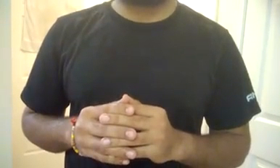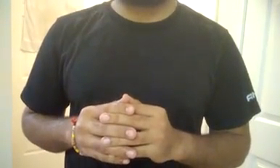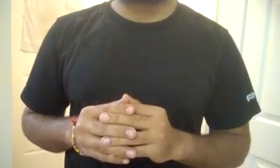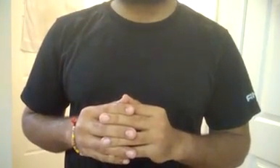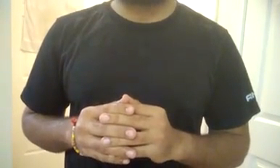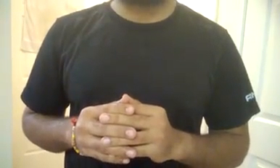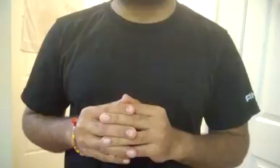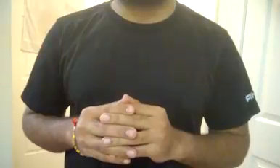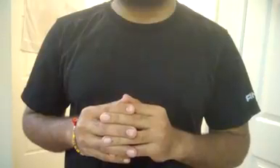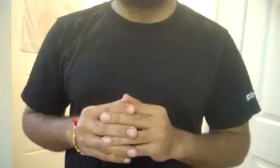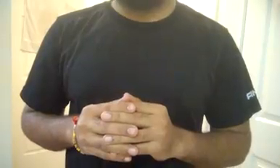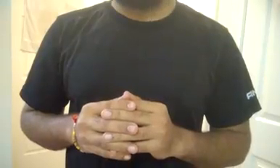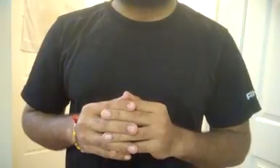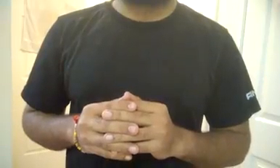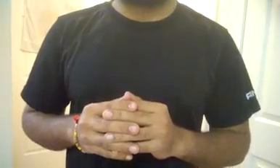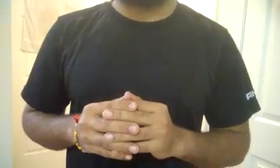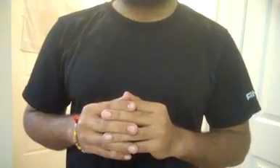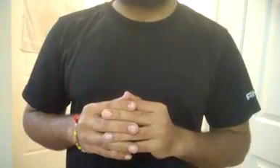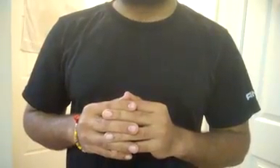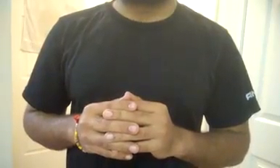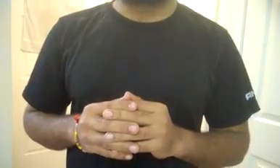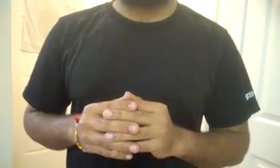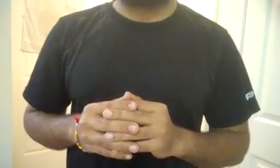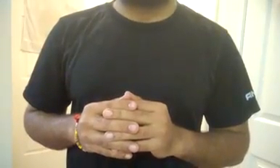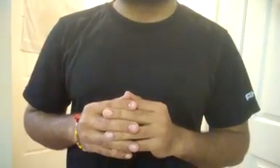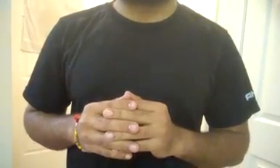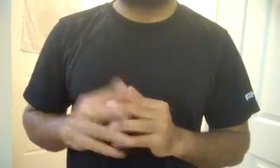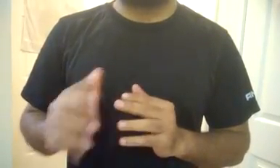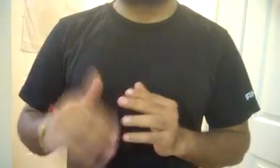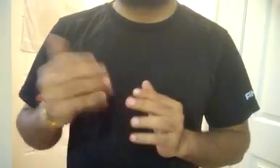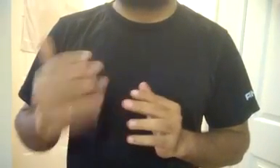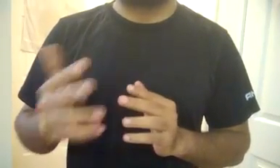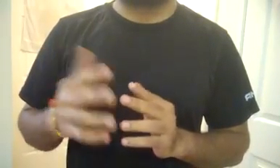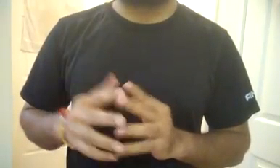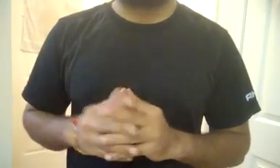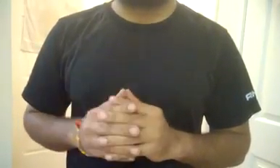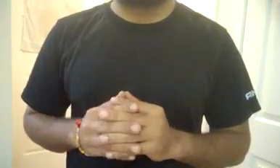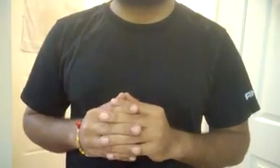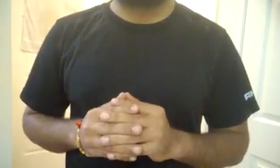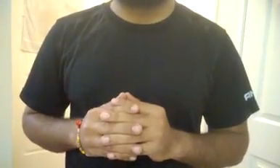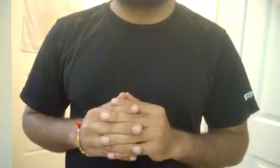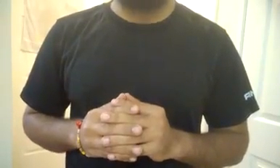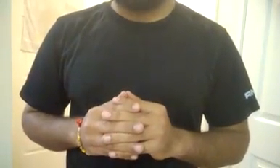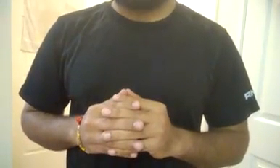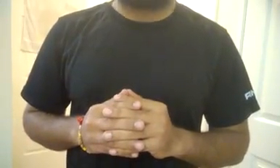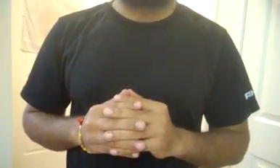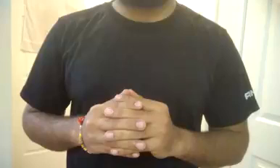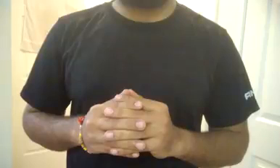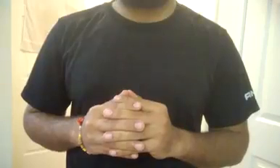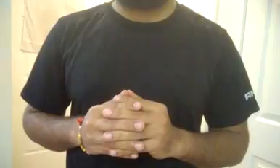इससे करप्शन खतम होगा आपको नहीं मालूम इससे टैररिजम के लिए जो फंडिंग आती है वो खतम होगी आपको नहीं